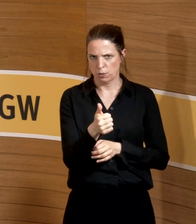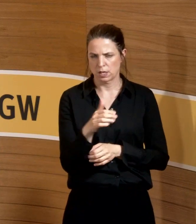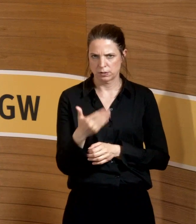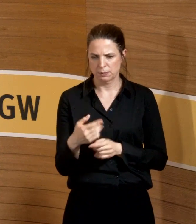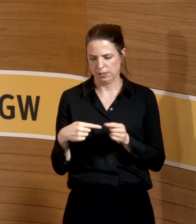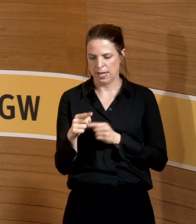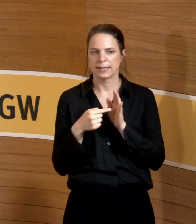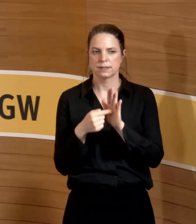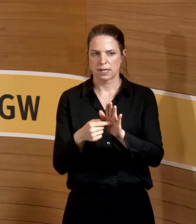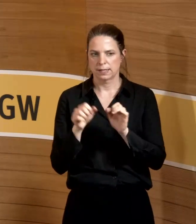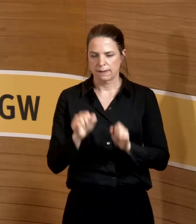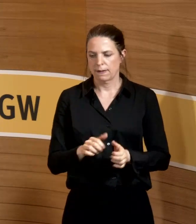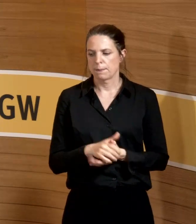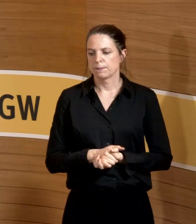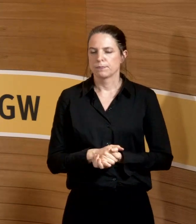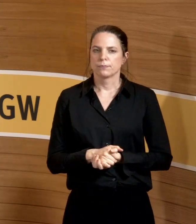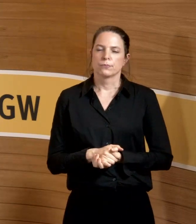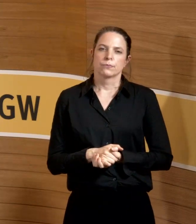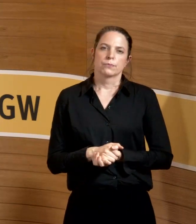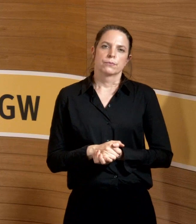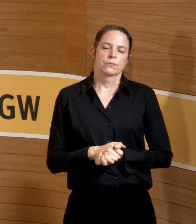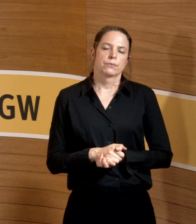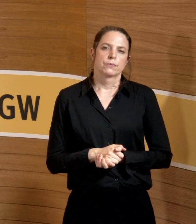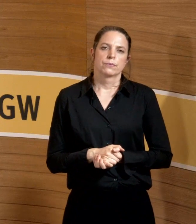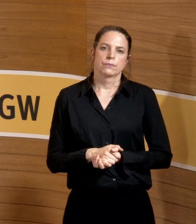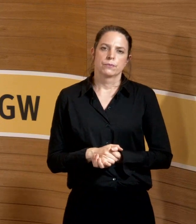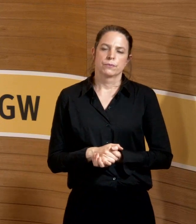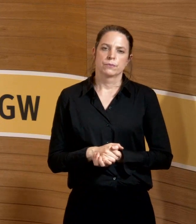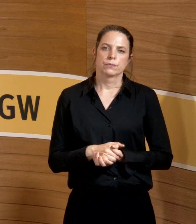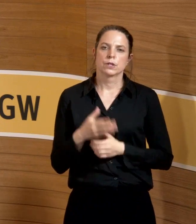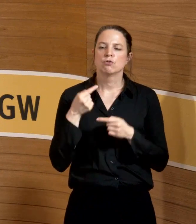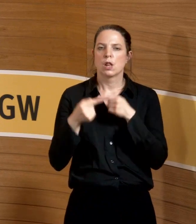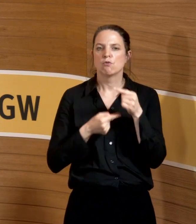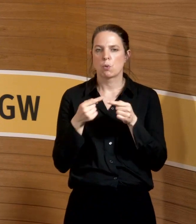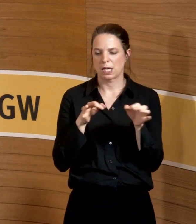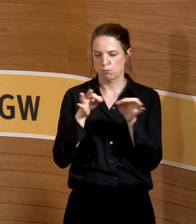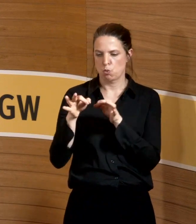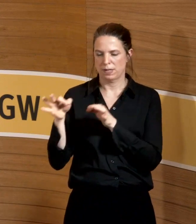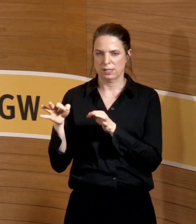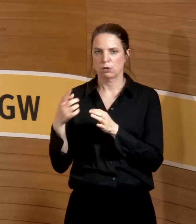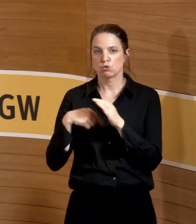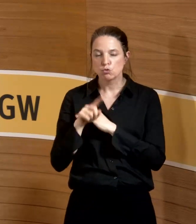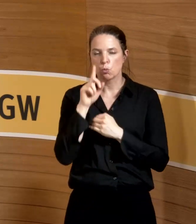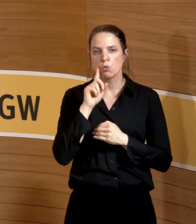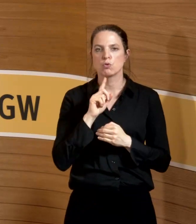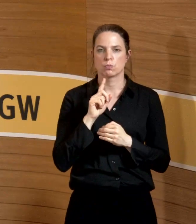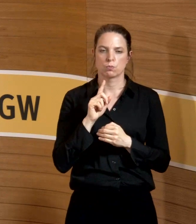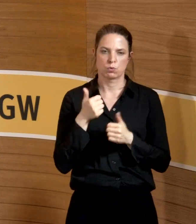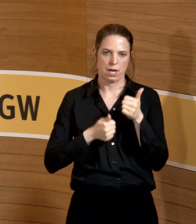Ihnen gleich noch kurz zeigen kann. Es wird nur das, was im Stillvorgang an Übertragung möglich ist. Also über die Mutter, mich selber,